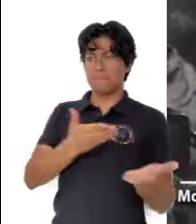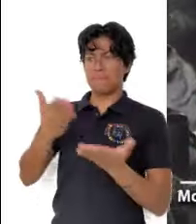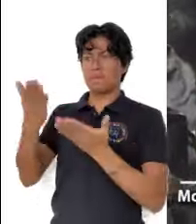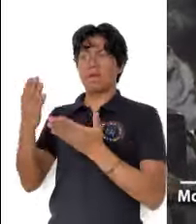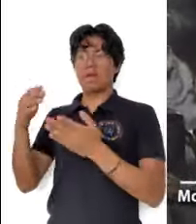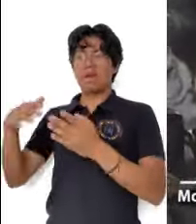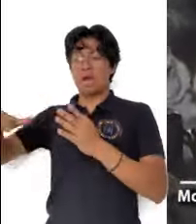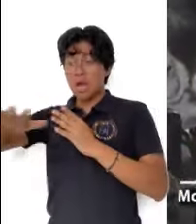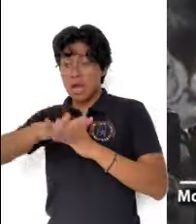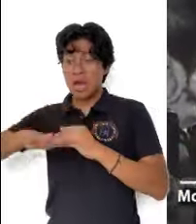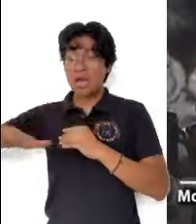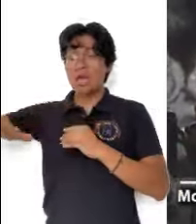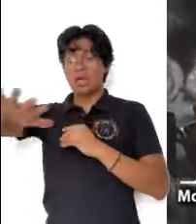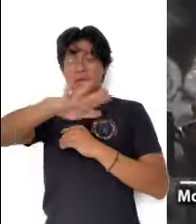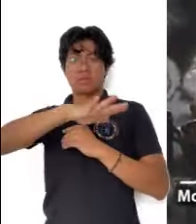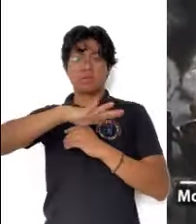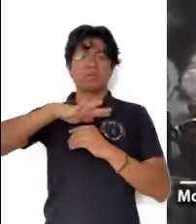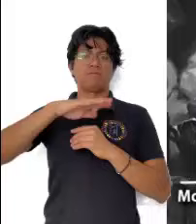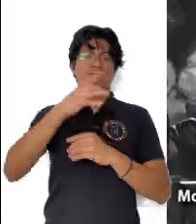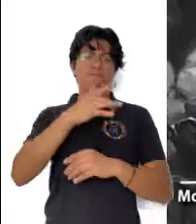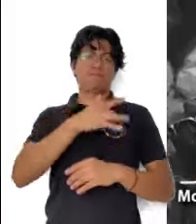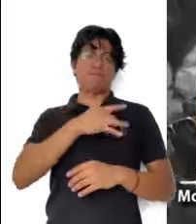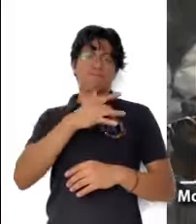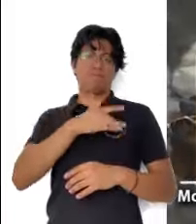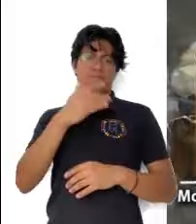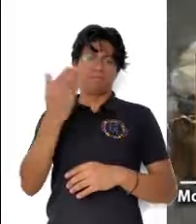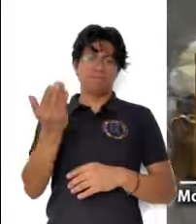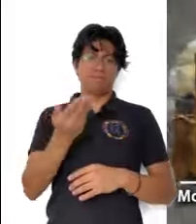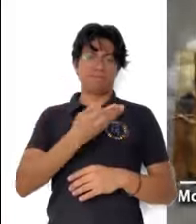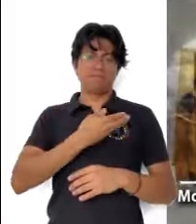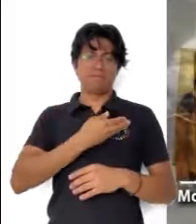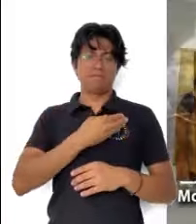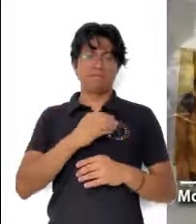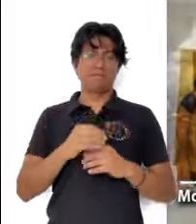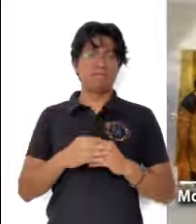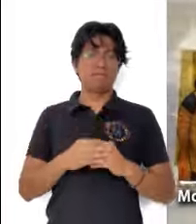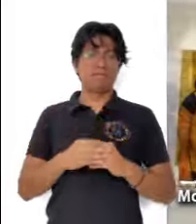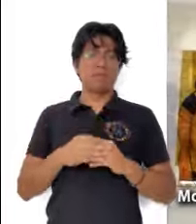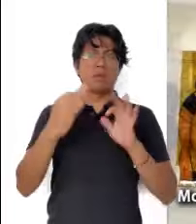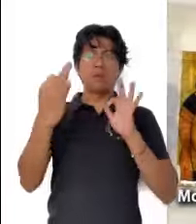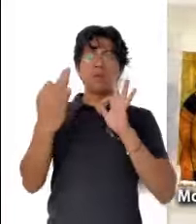verdadera paz a nuestros ambientes y a nuestro corazón.